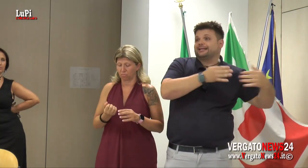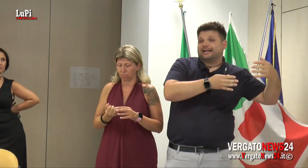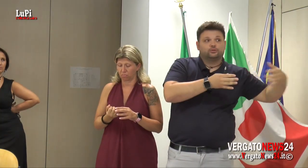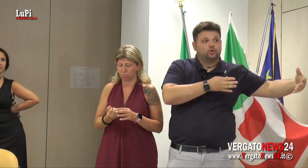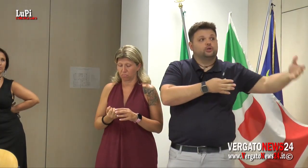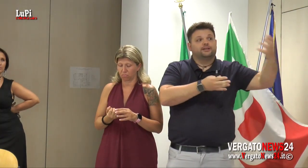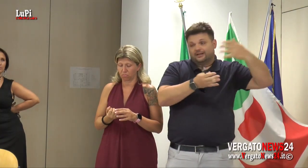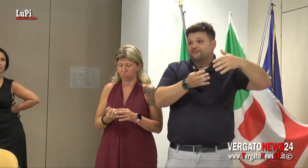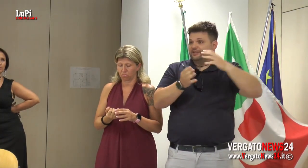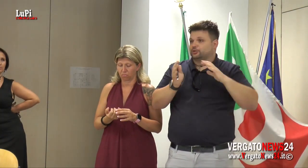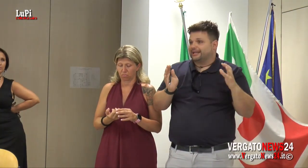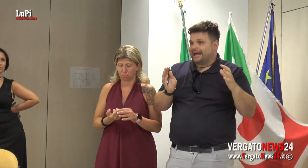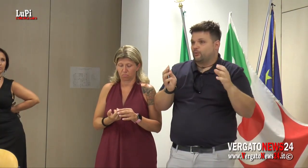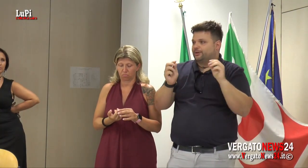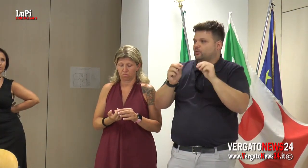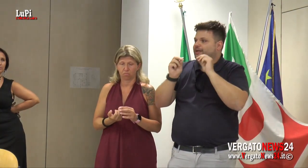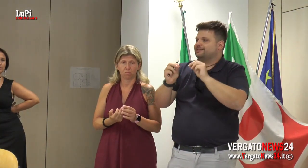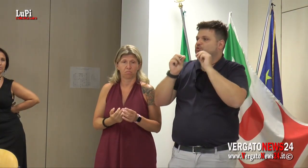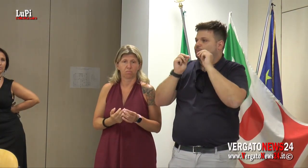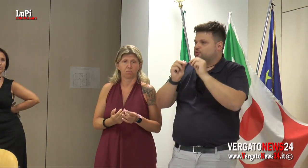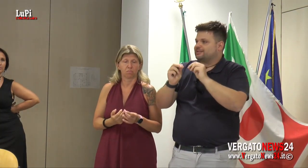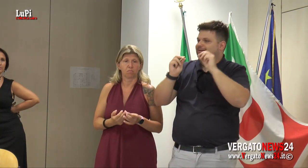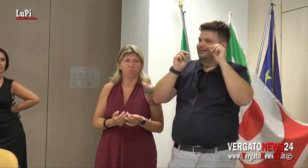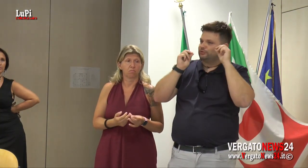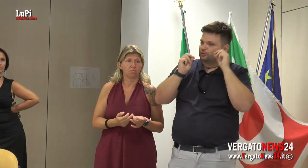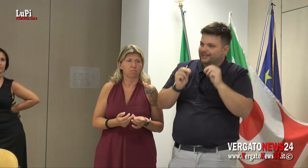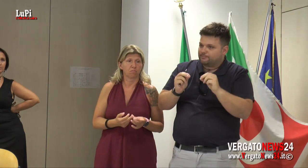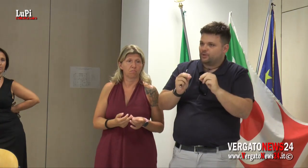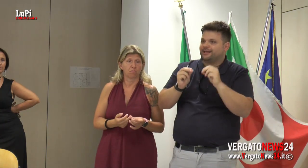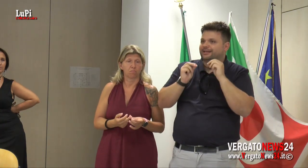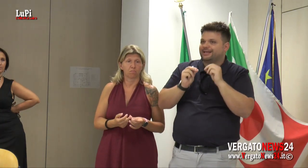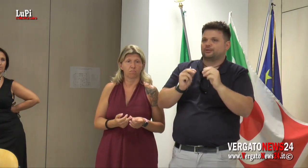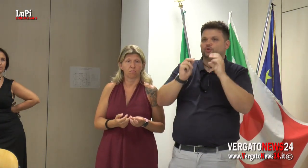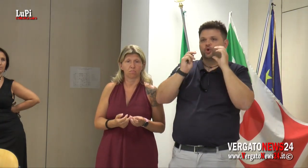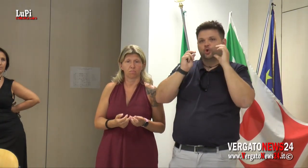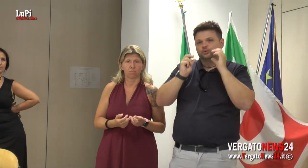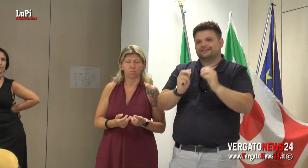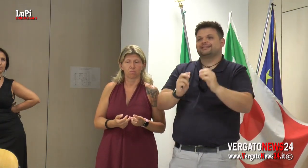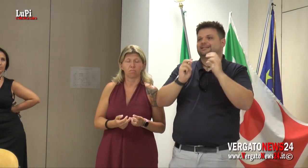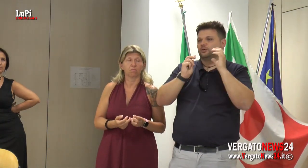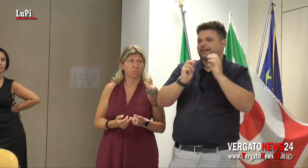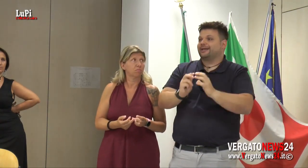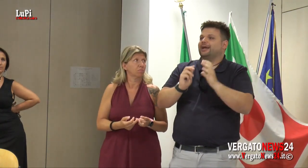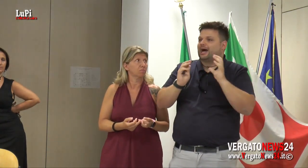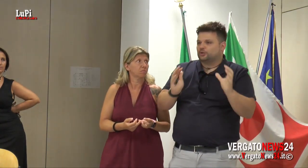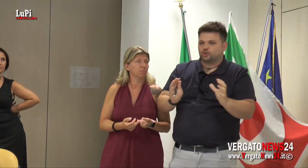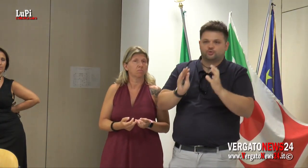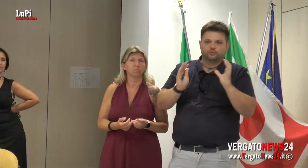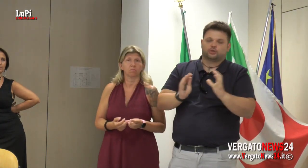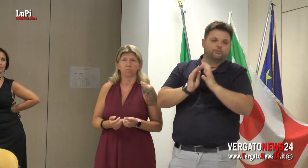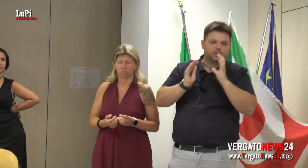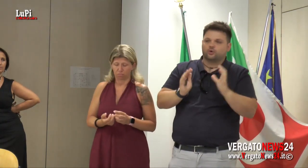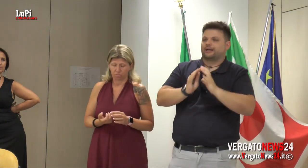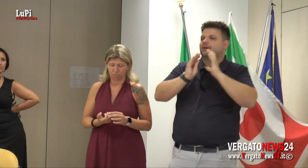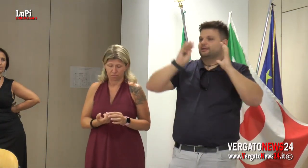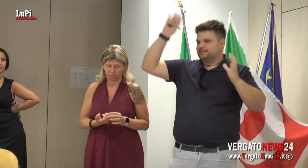anche integrandolo con l'avvento del CAO, però questi sono processi che richiedono tempo e che richiedono un'attenzione che ad oggi